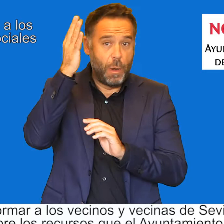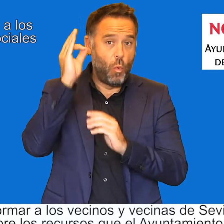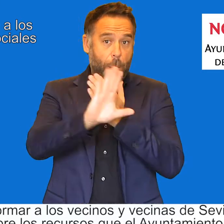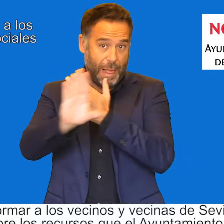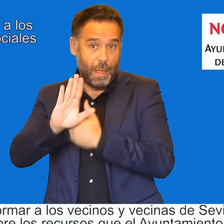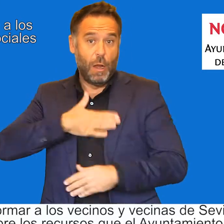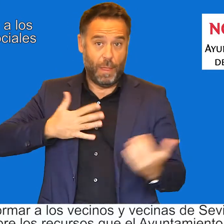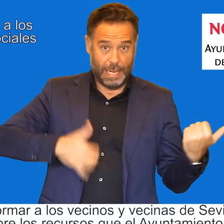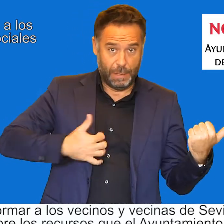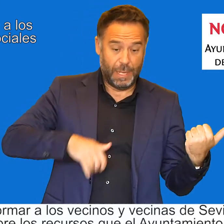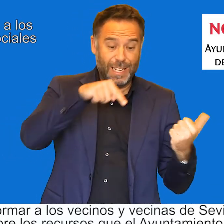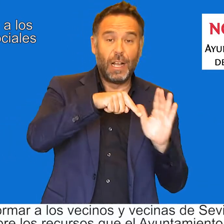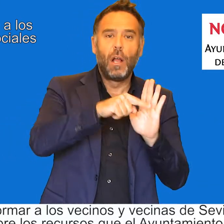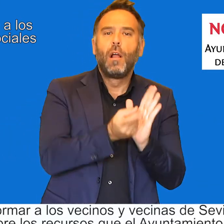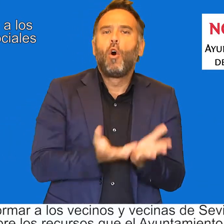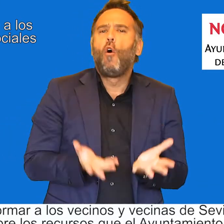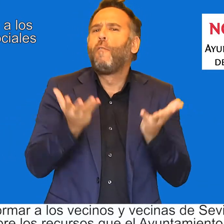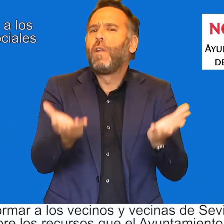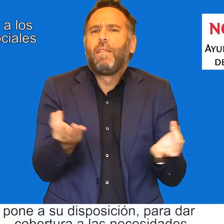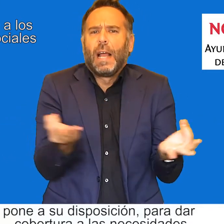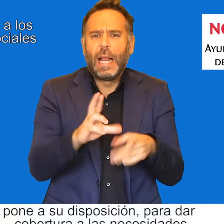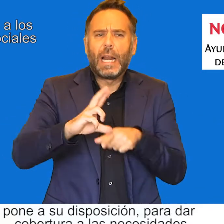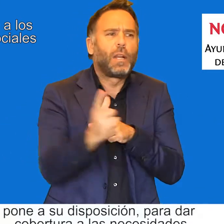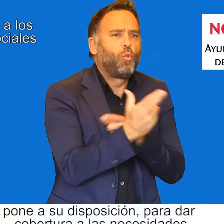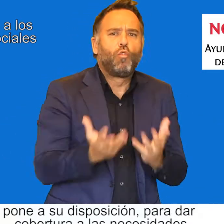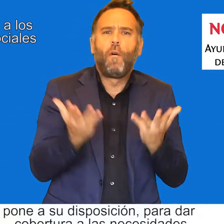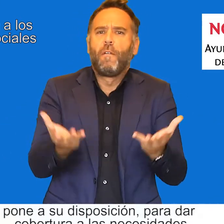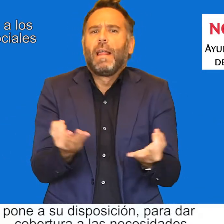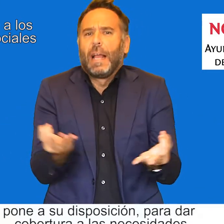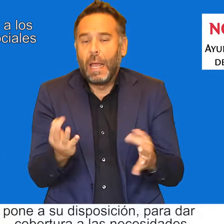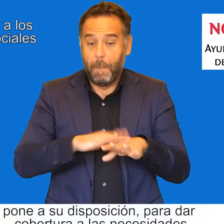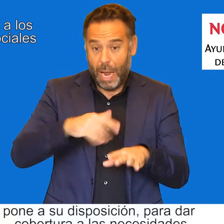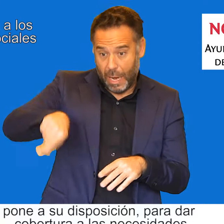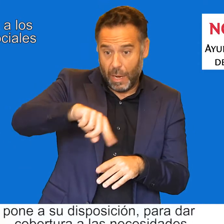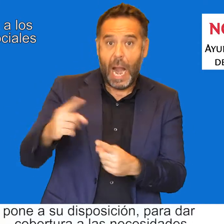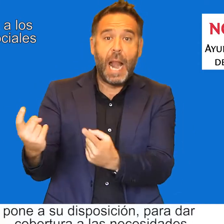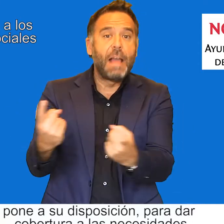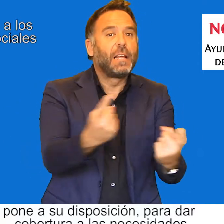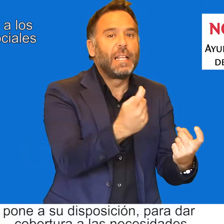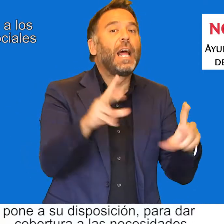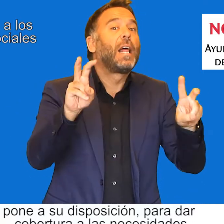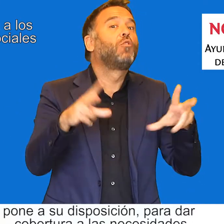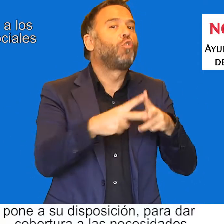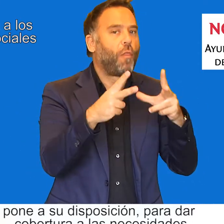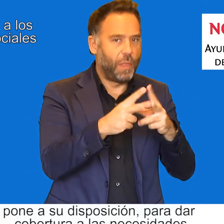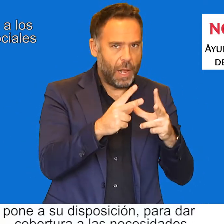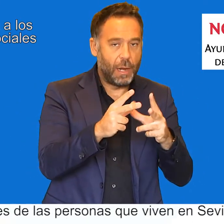sobre los recursos que el Ayuntamiento pone a su disposición para dar cobertura a las necesidades sociales